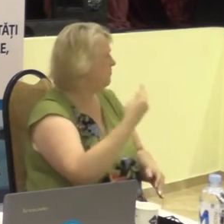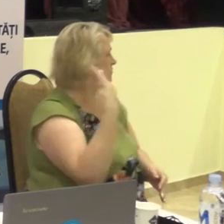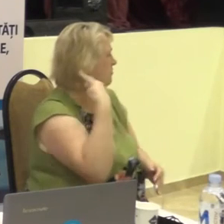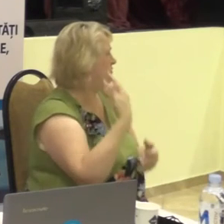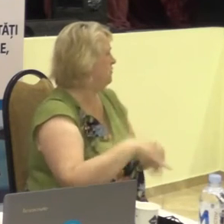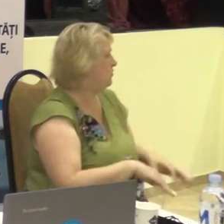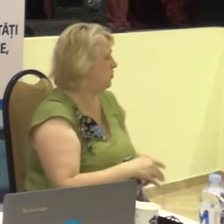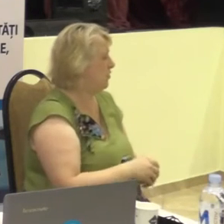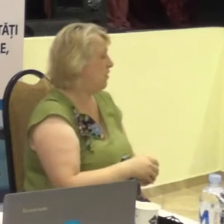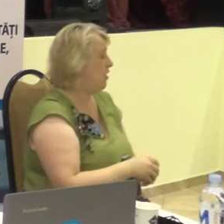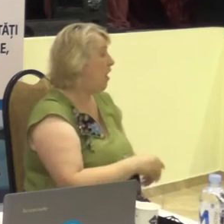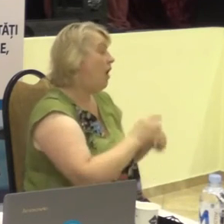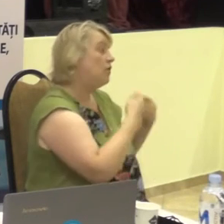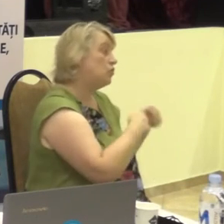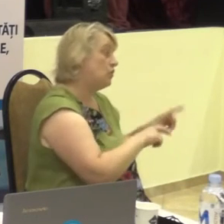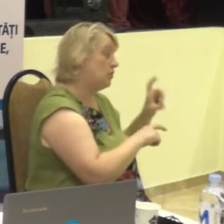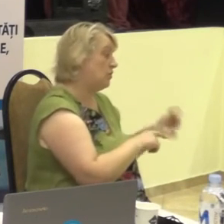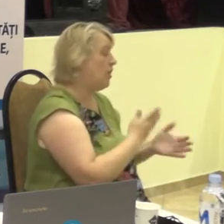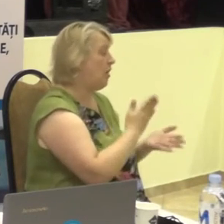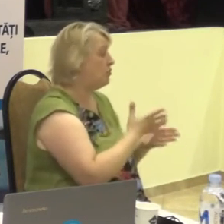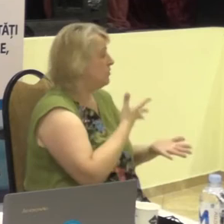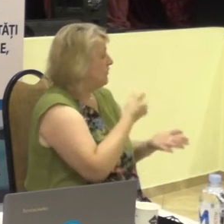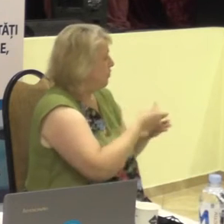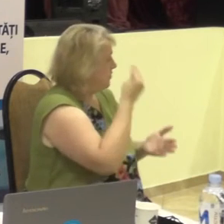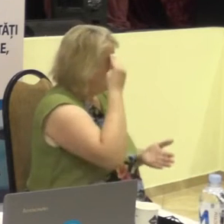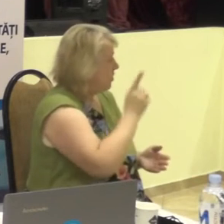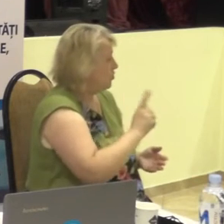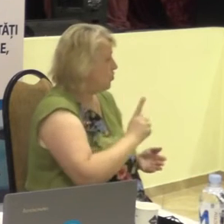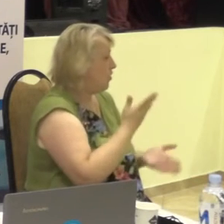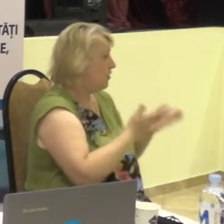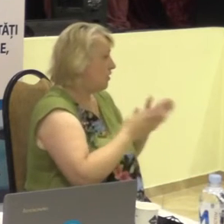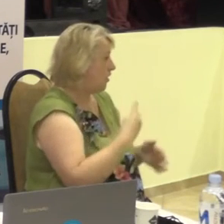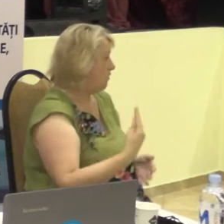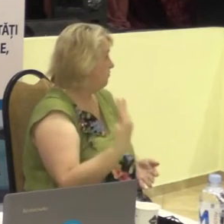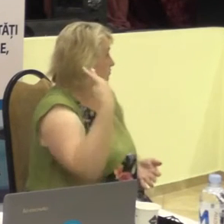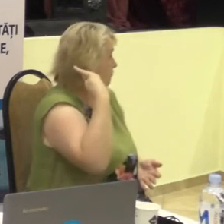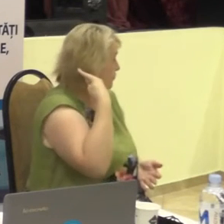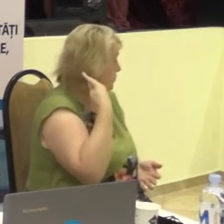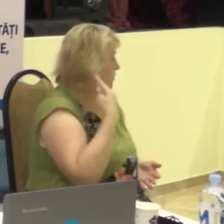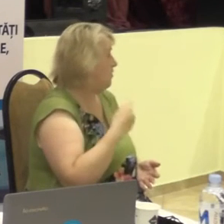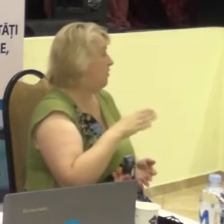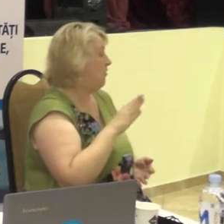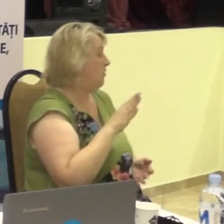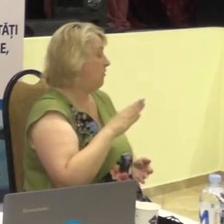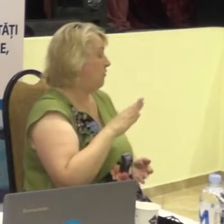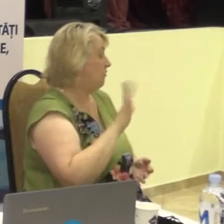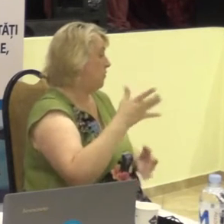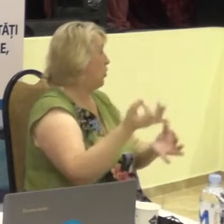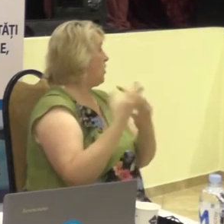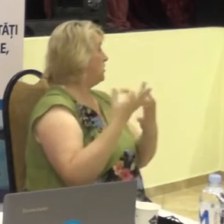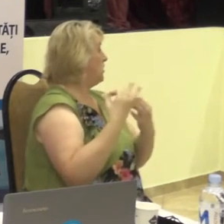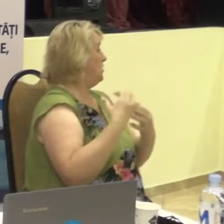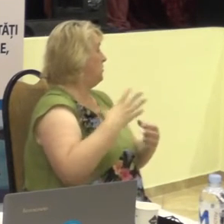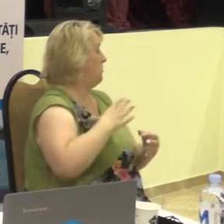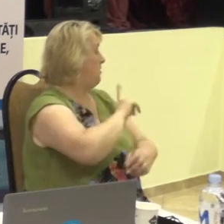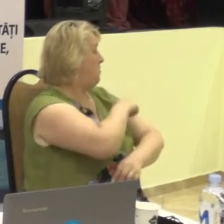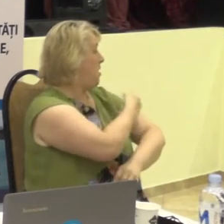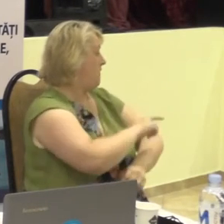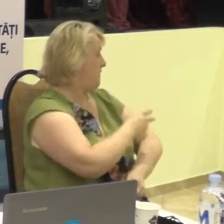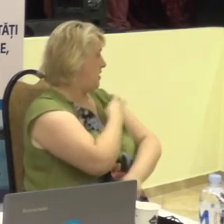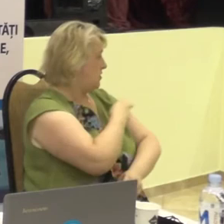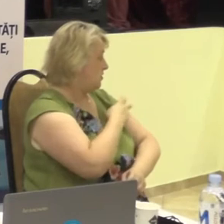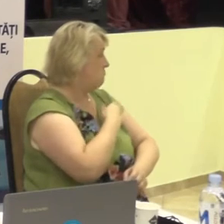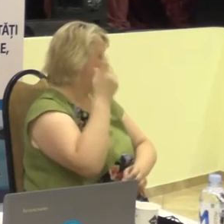Alții își au părerea că dacă vă pune acest aparat, după spusile acestui medic,